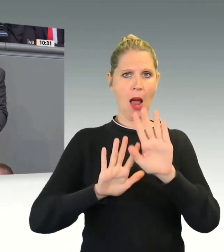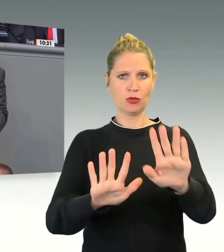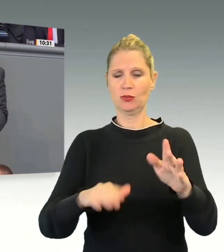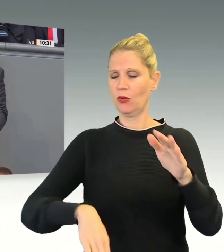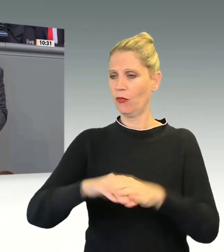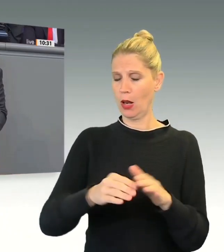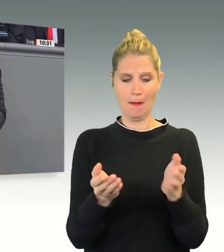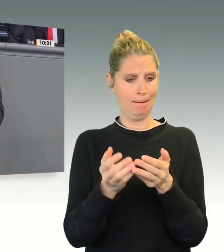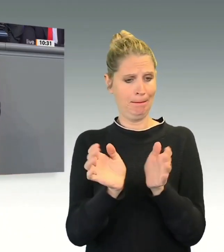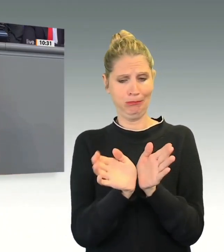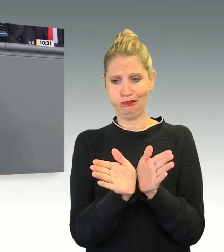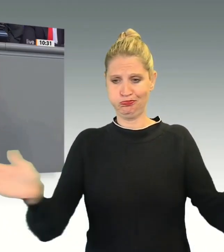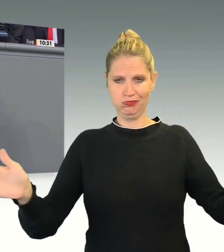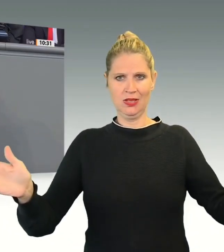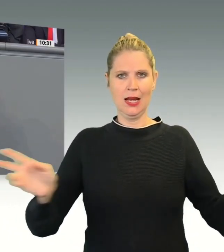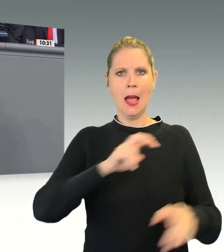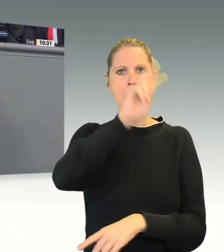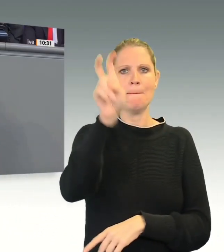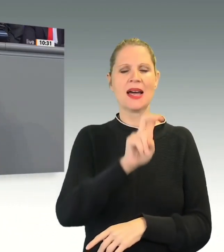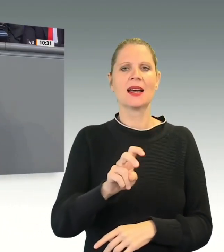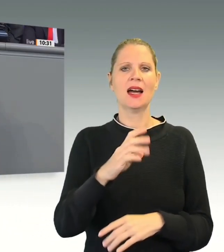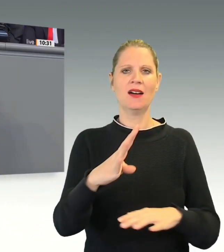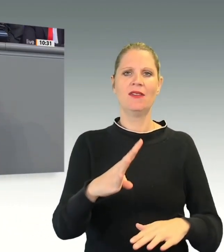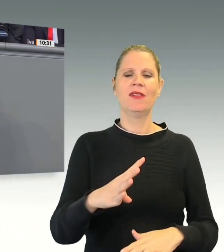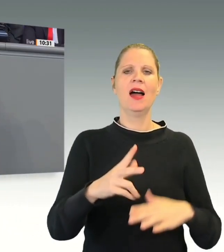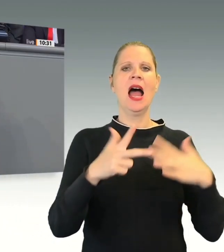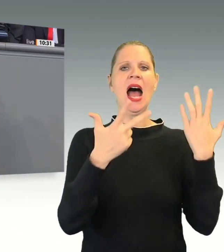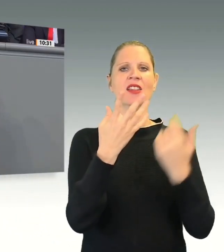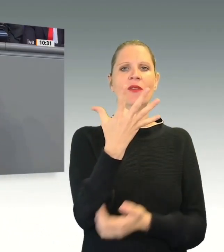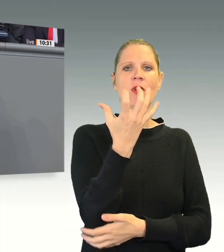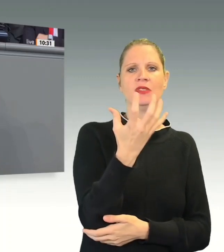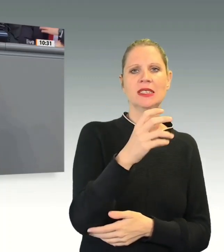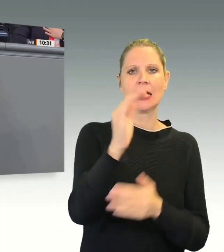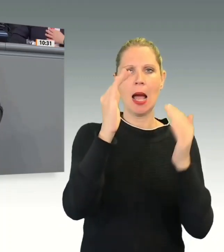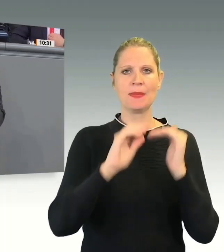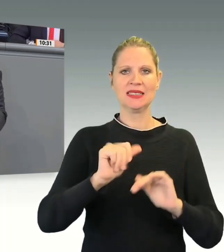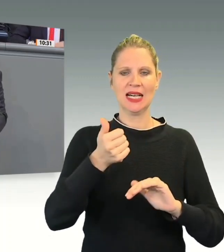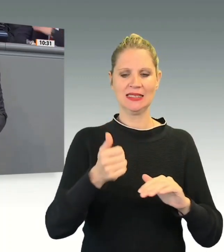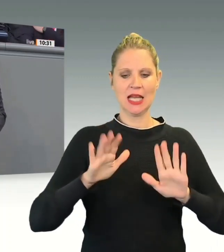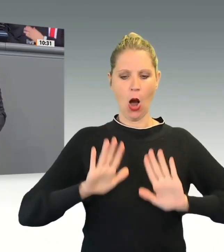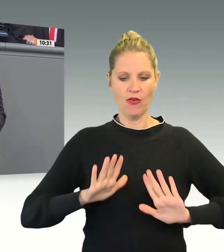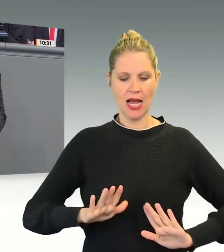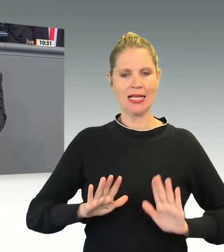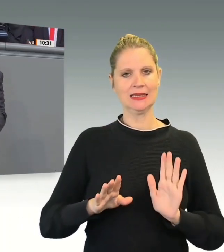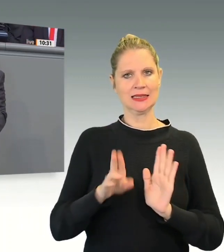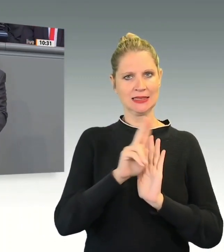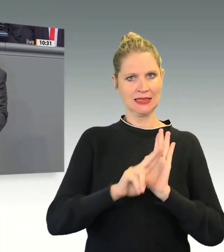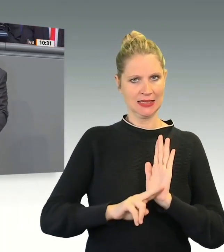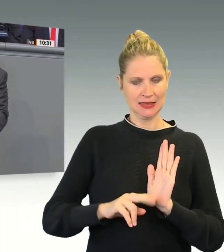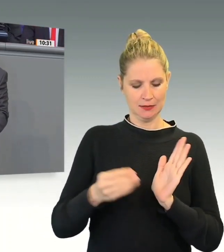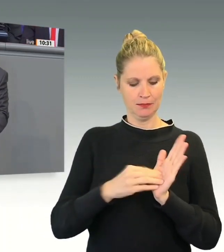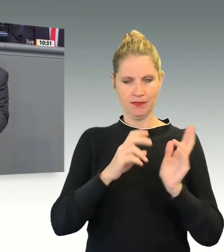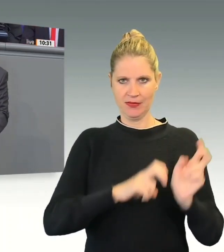Der Paragraf 58 Absatz 1 des Aufenthaltsgesetzes besagt, ich zitiere,